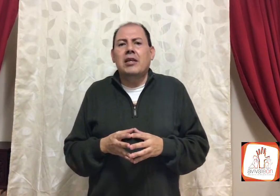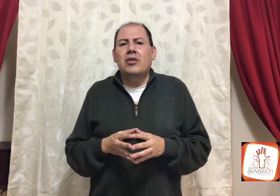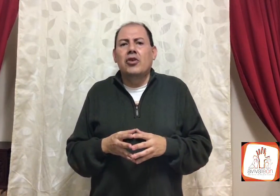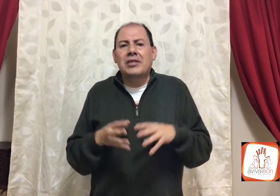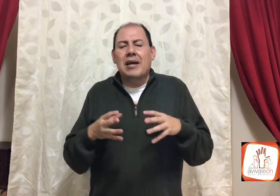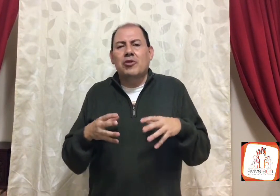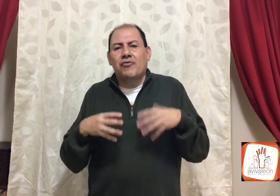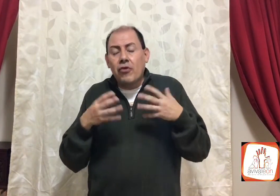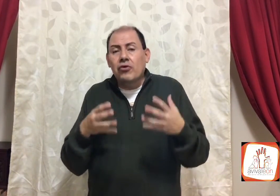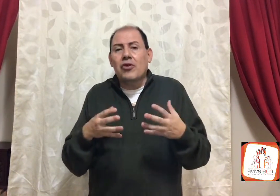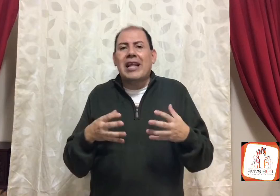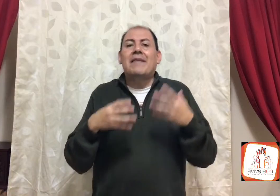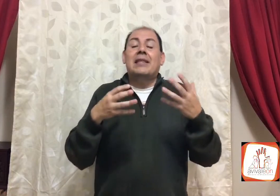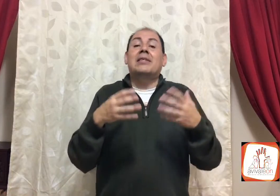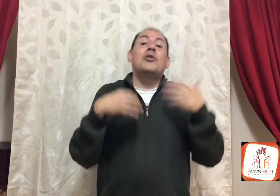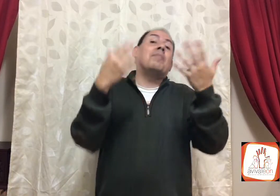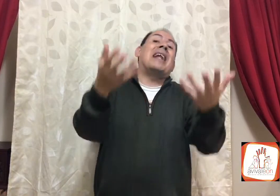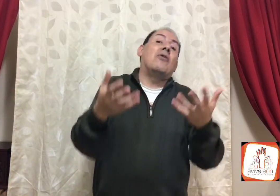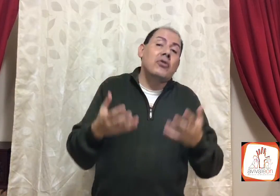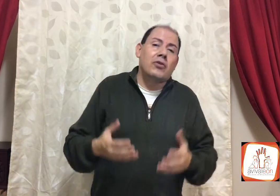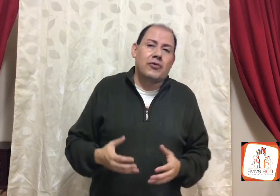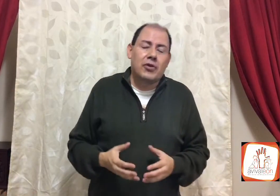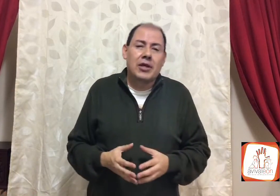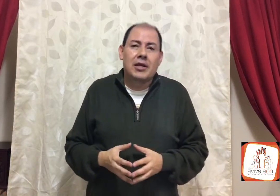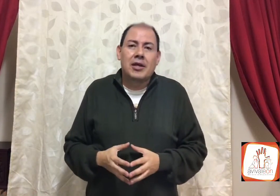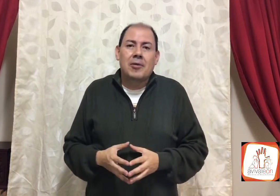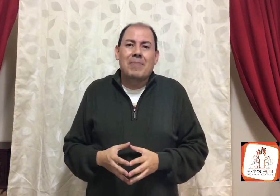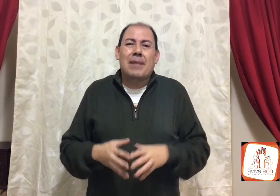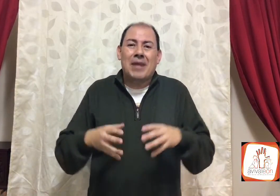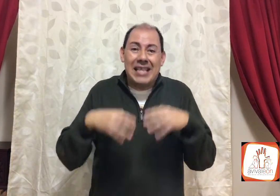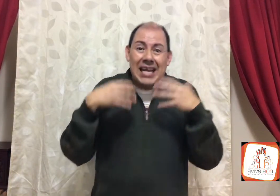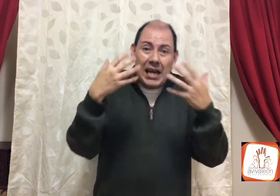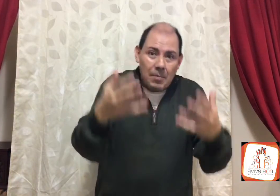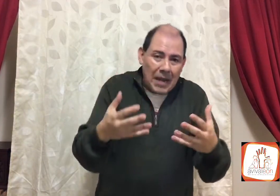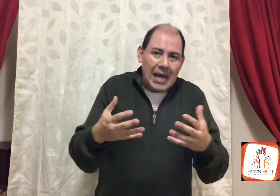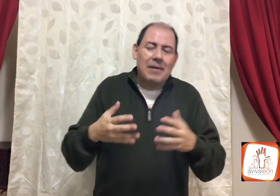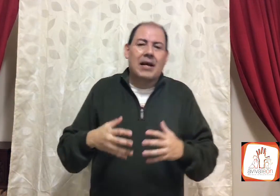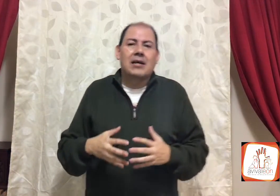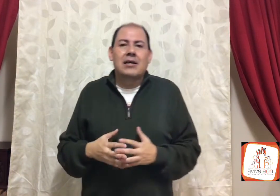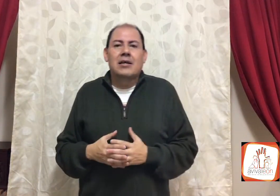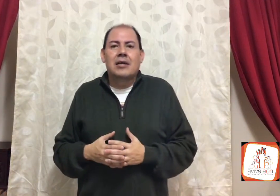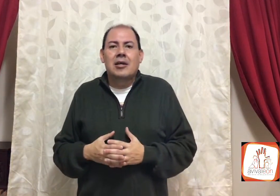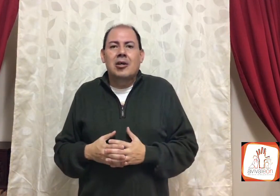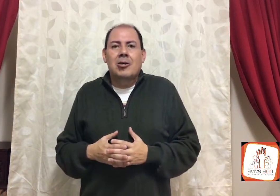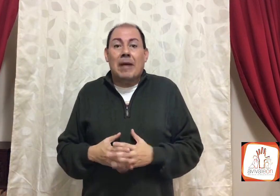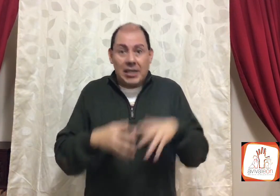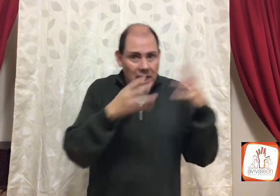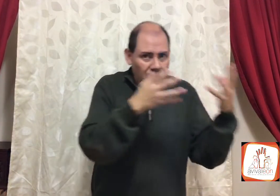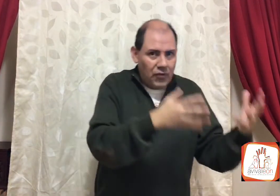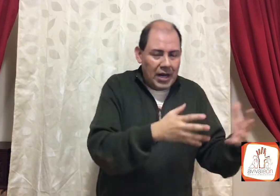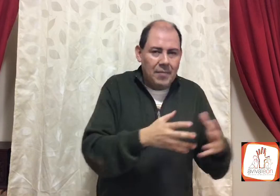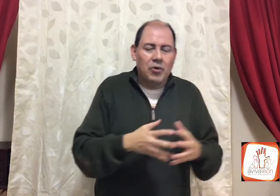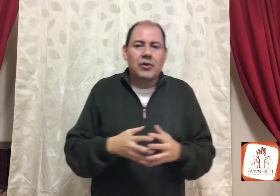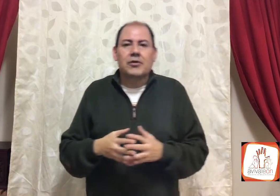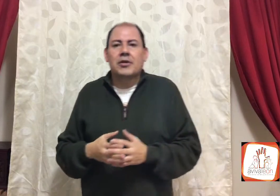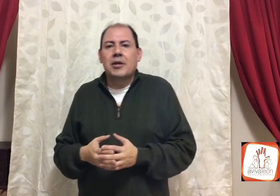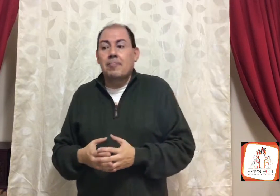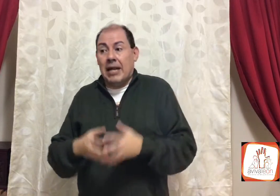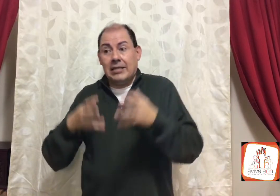no seamos fruto, de la bendición, para otros, para predicar la palabra, para echar fuera demonios, para